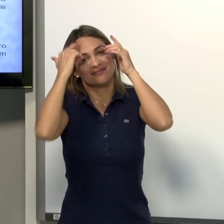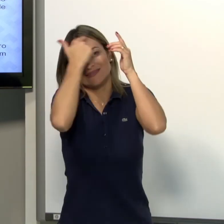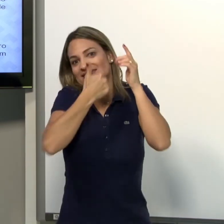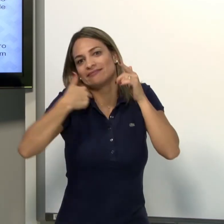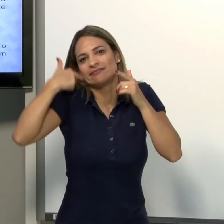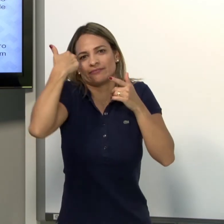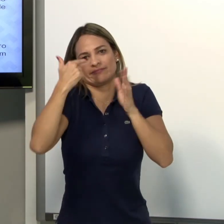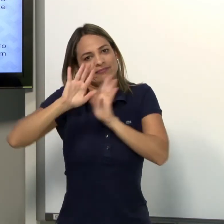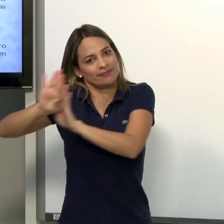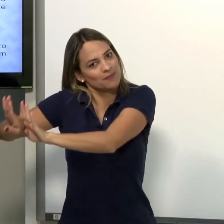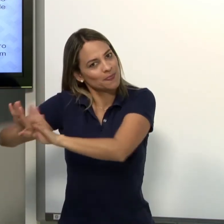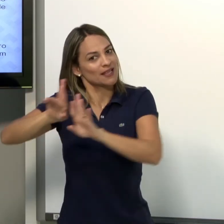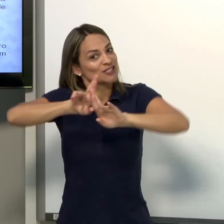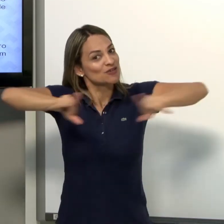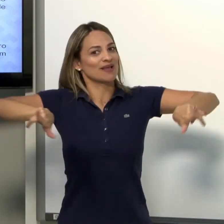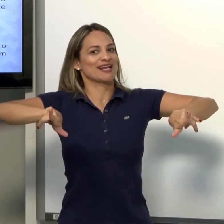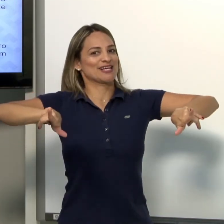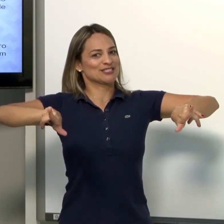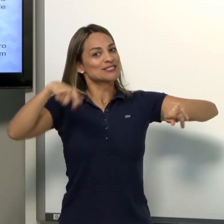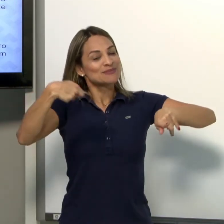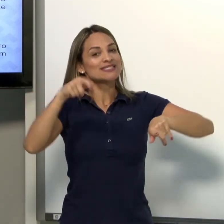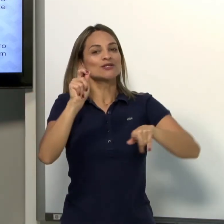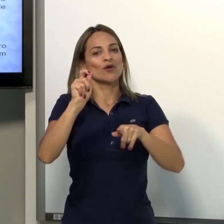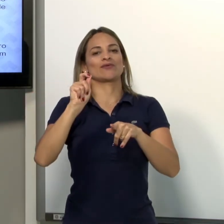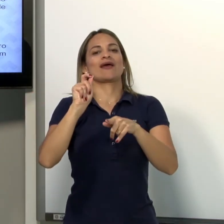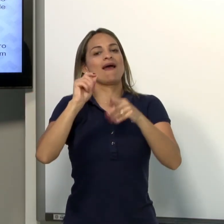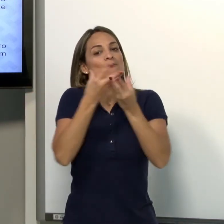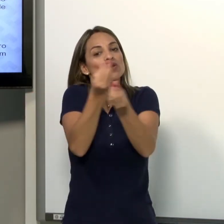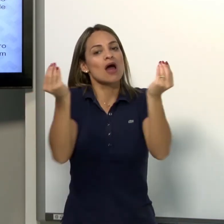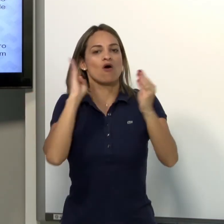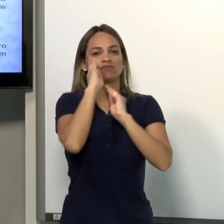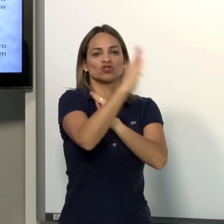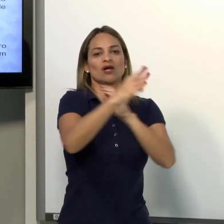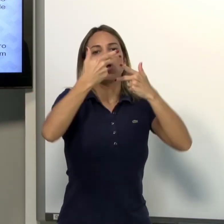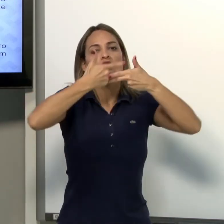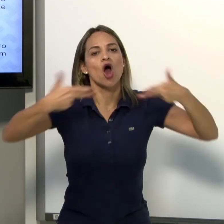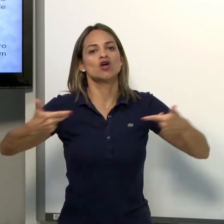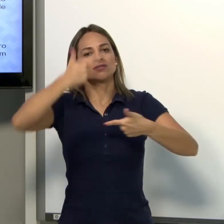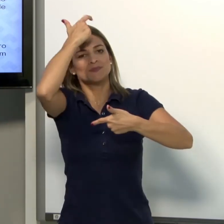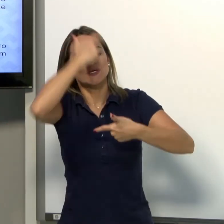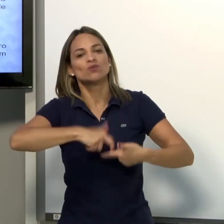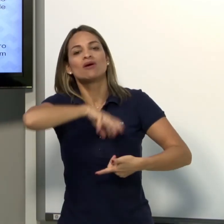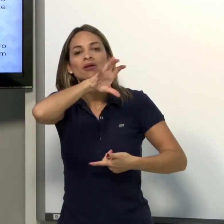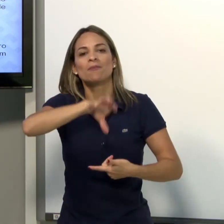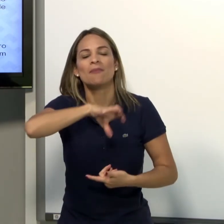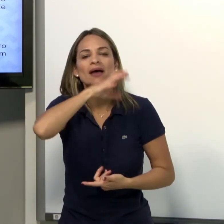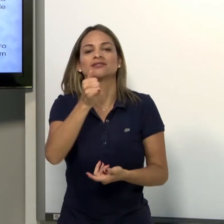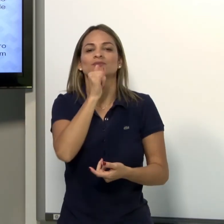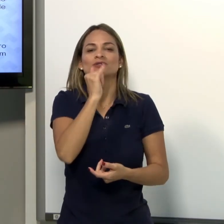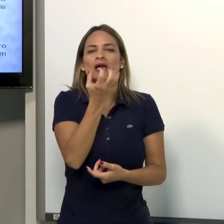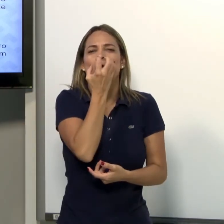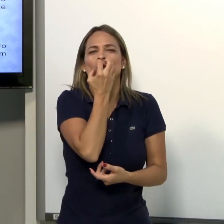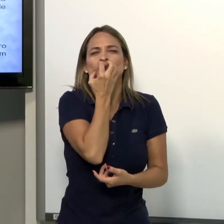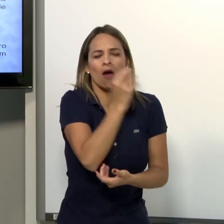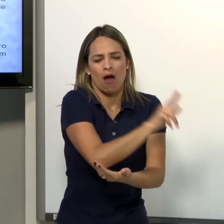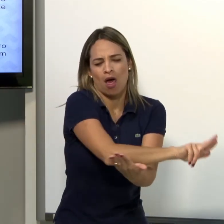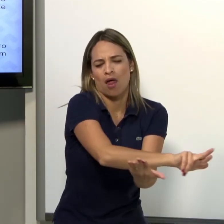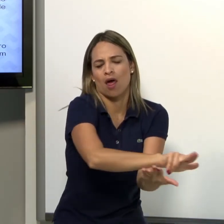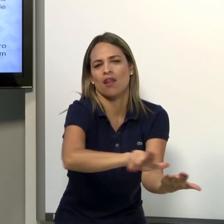usar a expressão facial junto ao classificador. Não pode ser separado. Por exemplo, coisas, pessoas, animais.